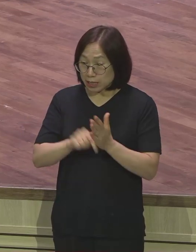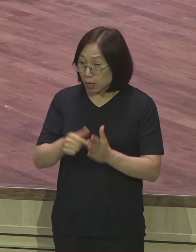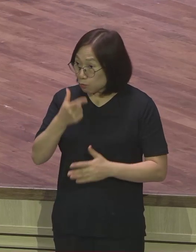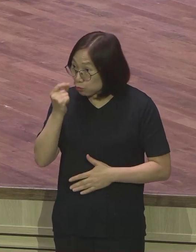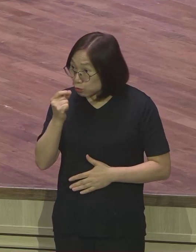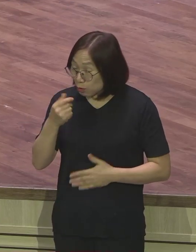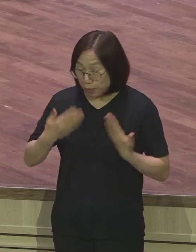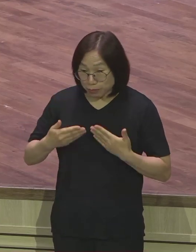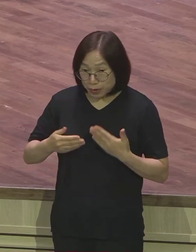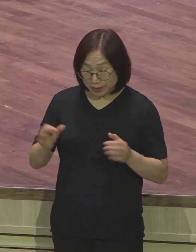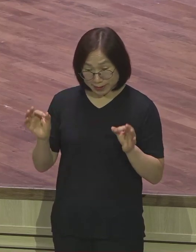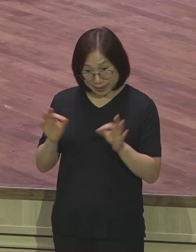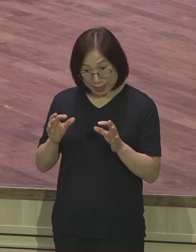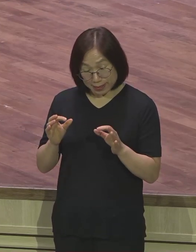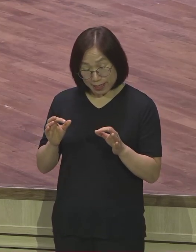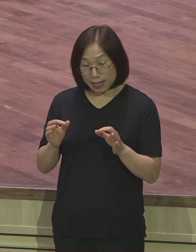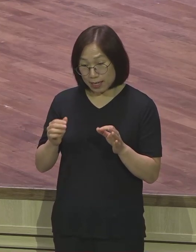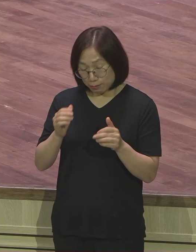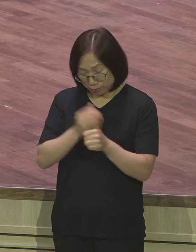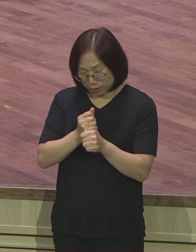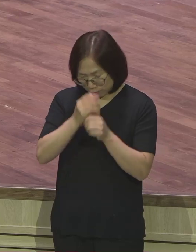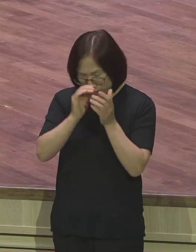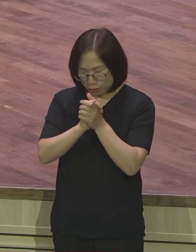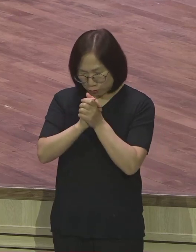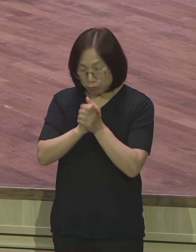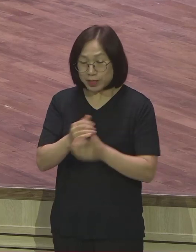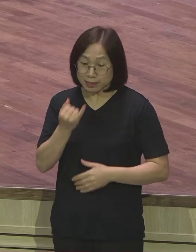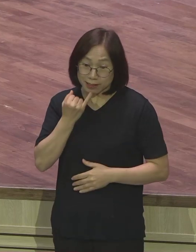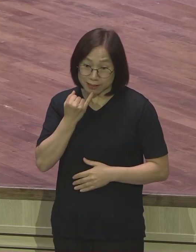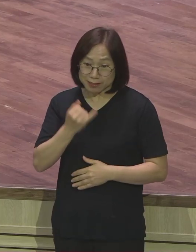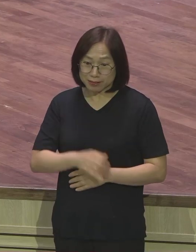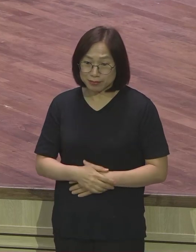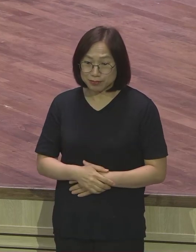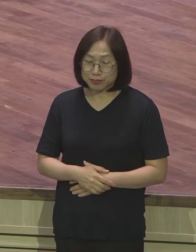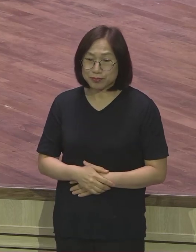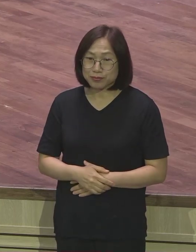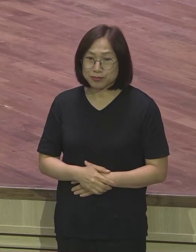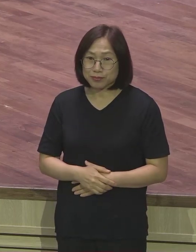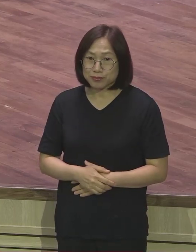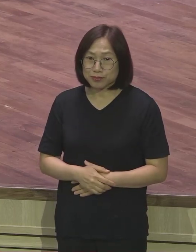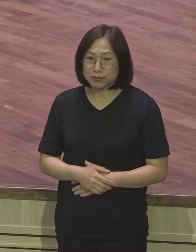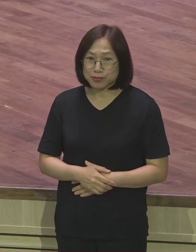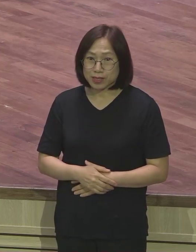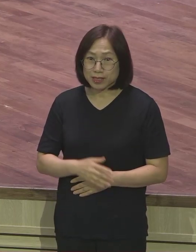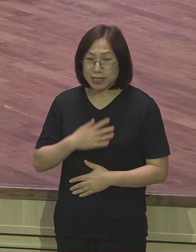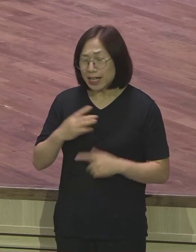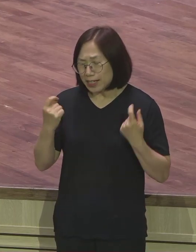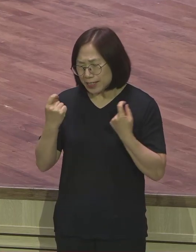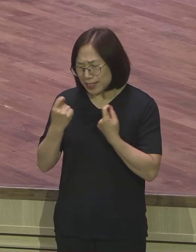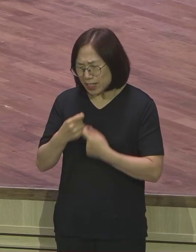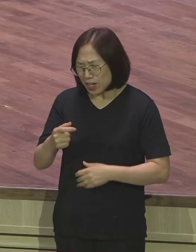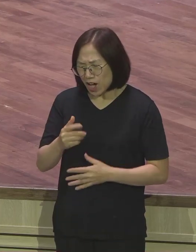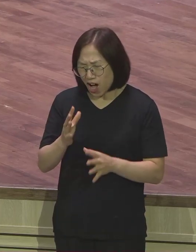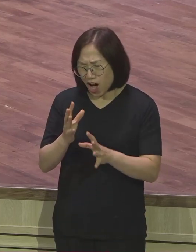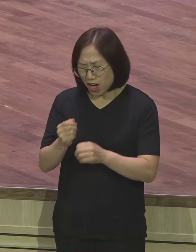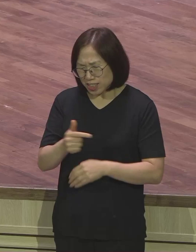짧게 간략하게 붙잡고 기도하시면 됩니다 저는 개인적으로 언제 가장 큰 힘을 얻느냐 뭘